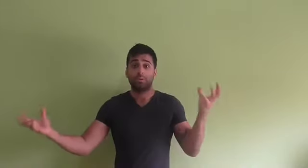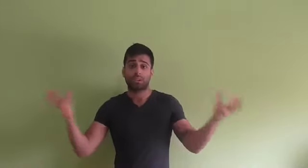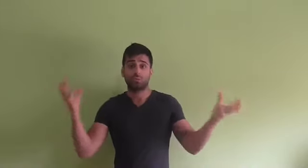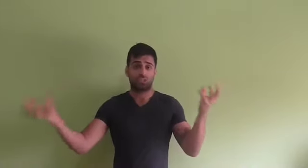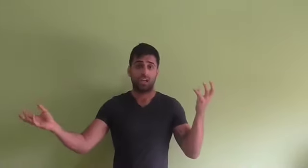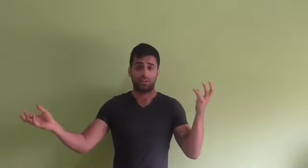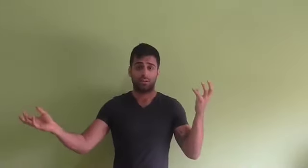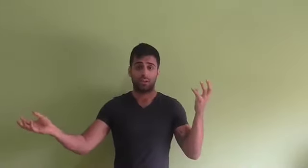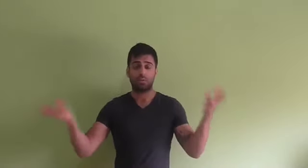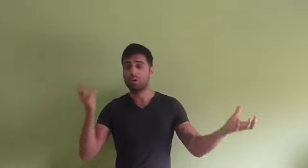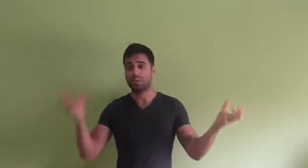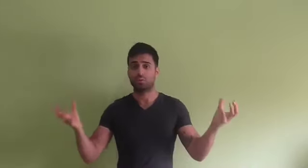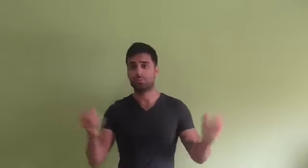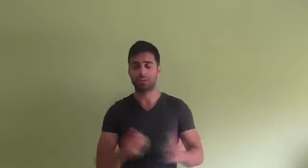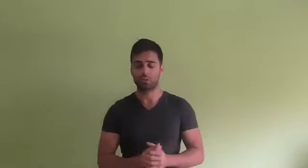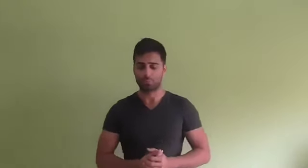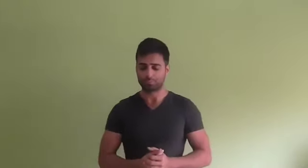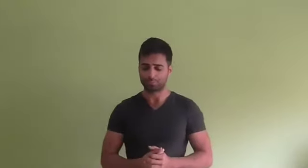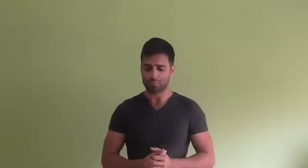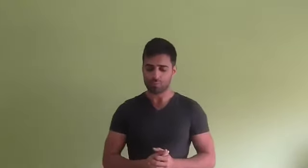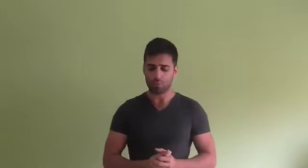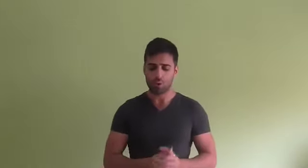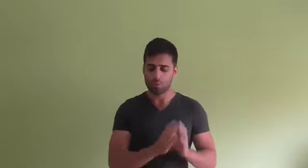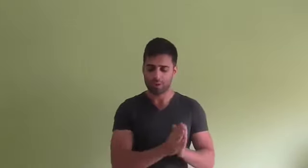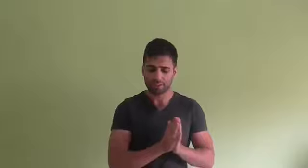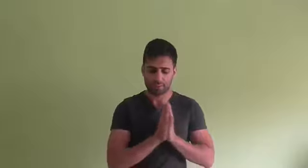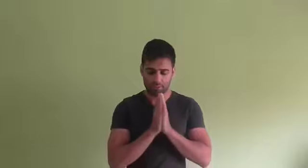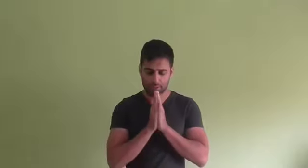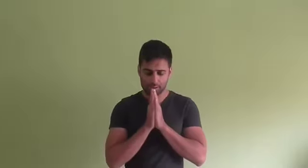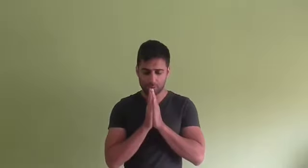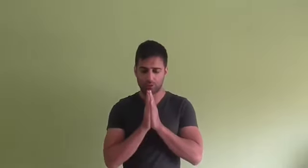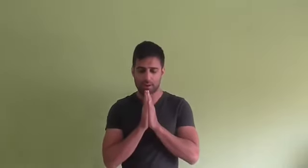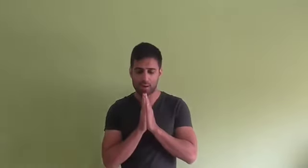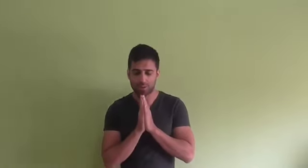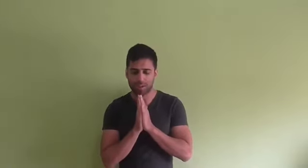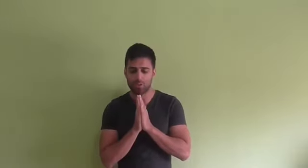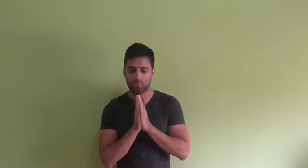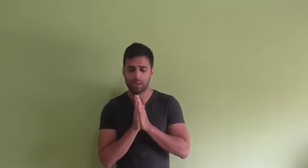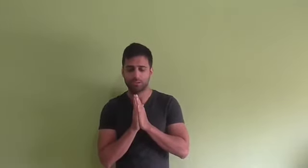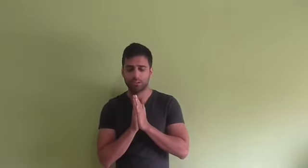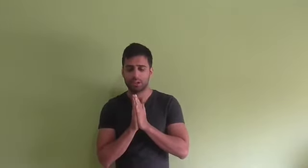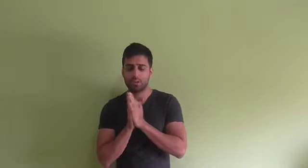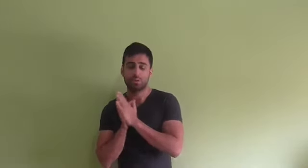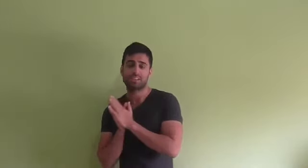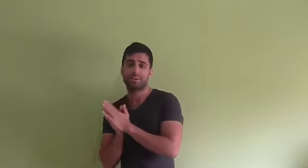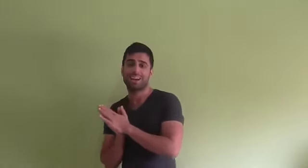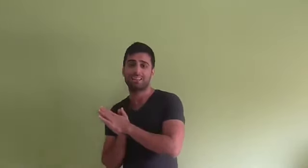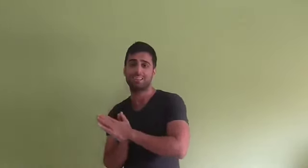no puedes renunciar ni a tu ego ni a tu espíritu. Hubo una fase en mi vida, cuando hice la ayahuasca en Colombia, con una chavada que